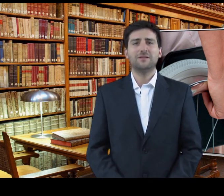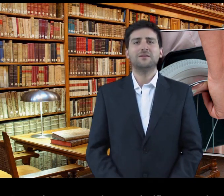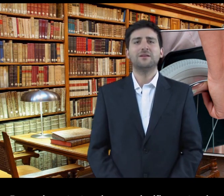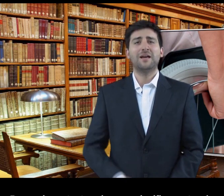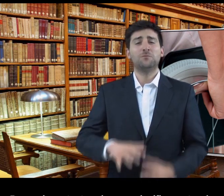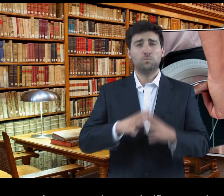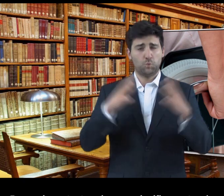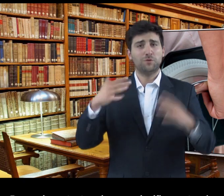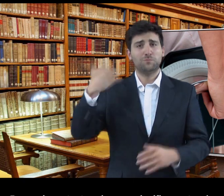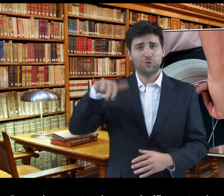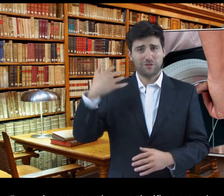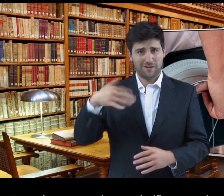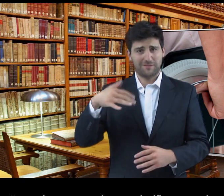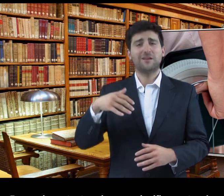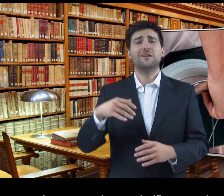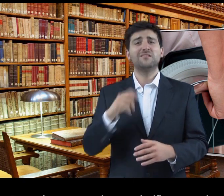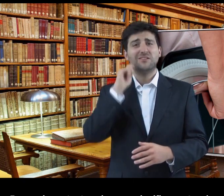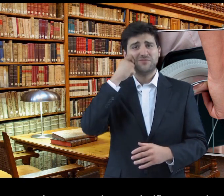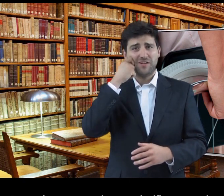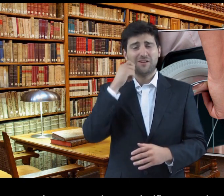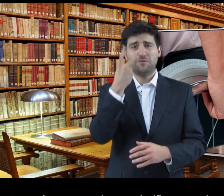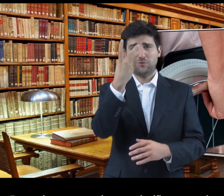Es muy importante saber qué significan estas dos pensiones.